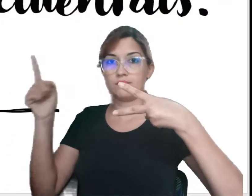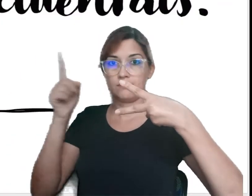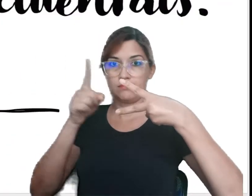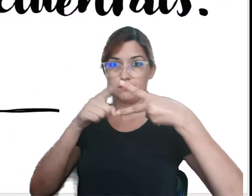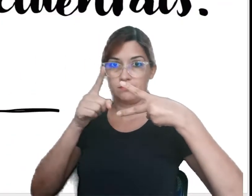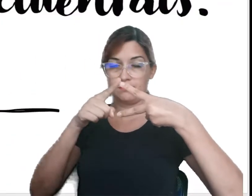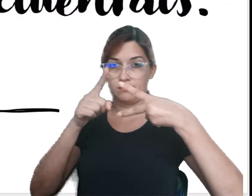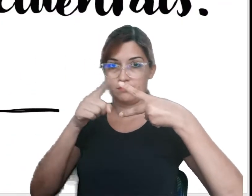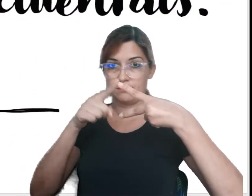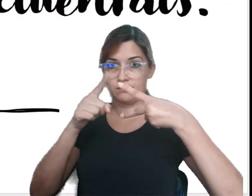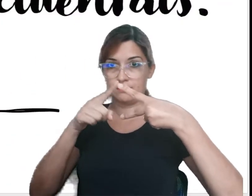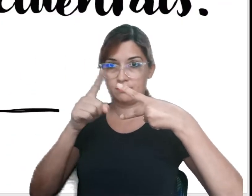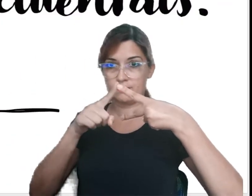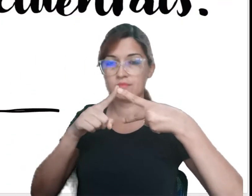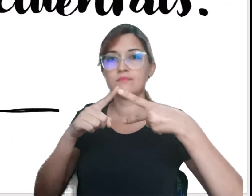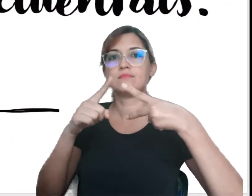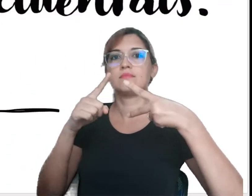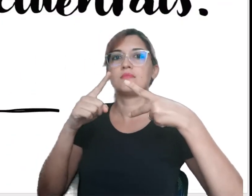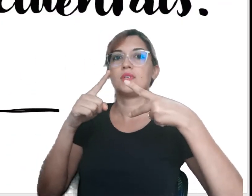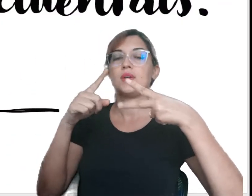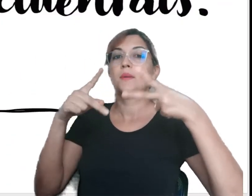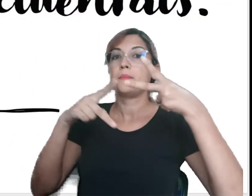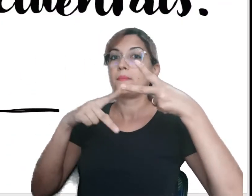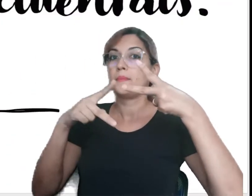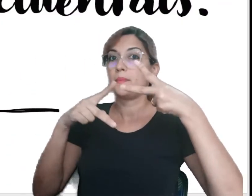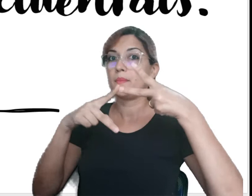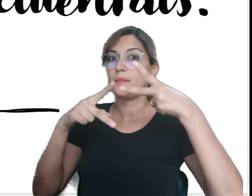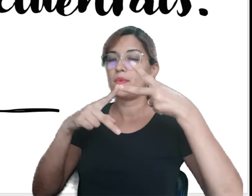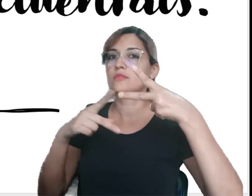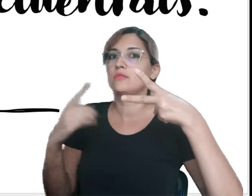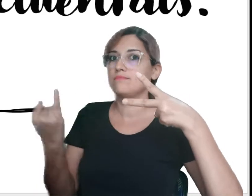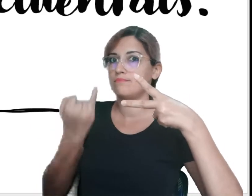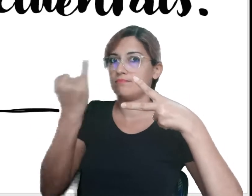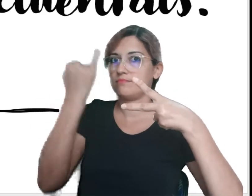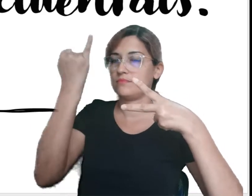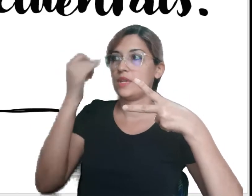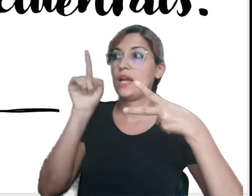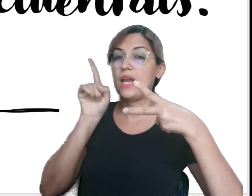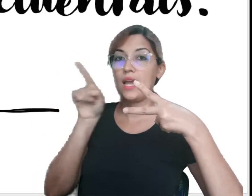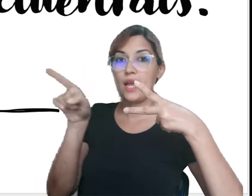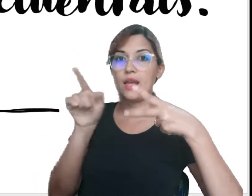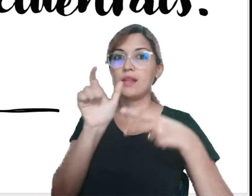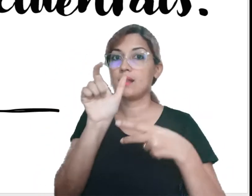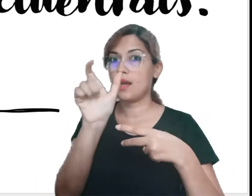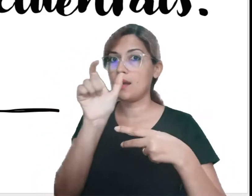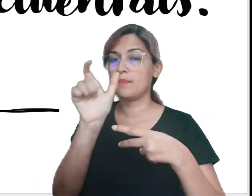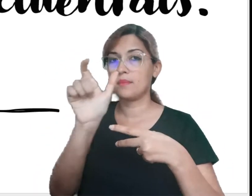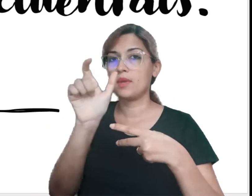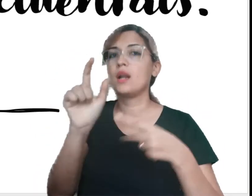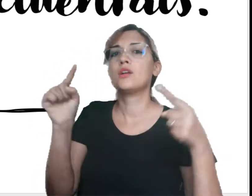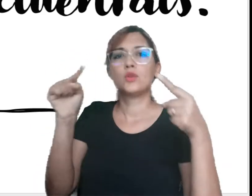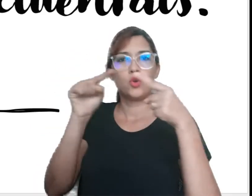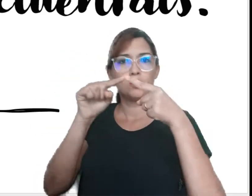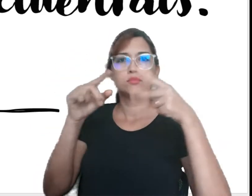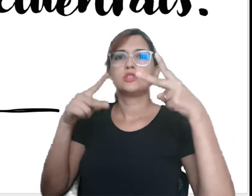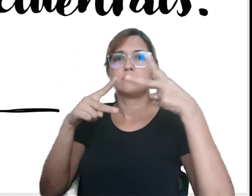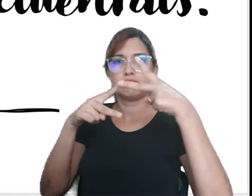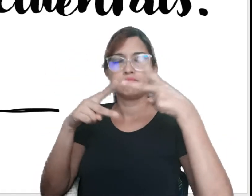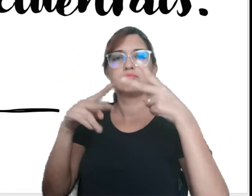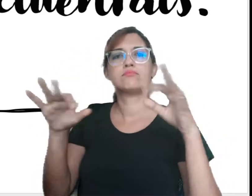Existe a preposição essencial. É a palavra que ela já